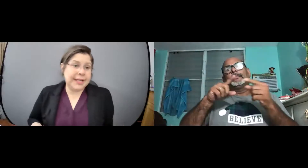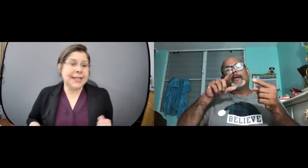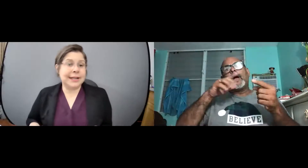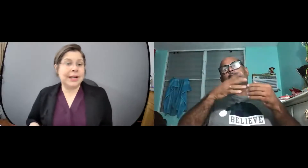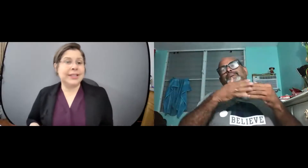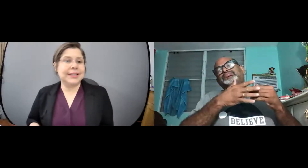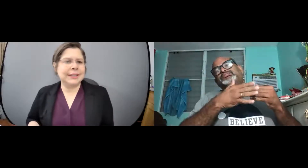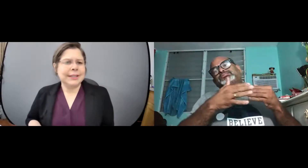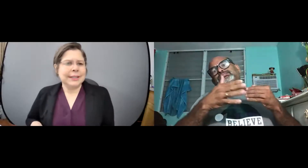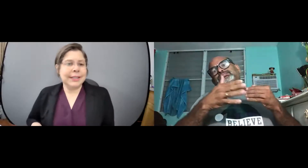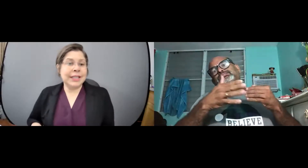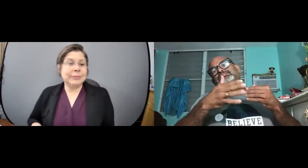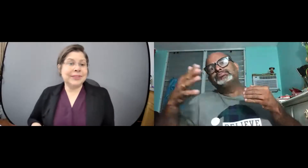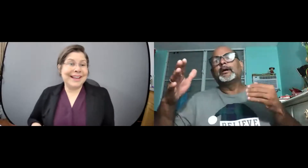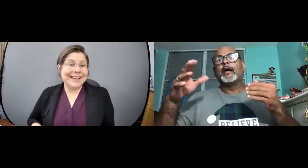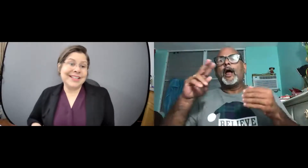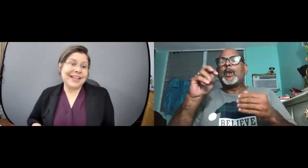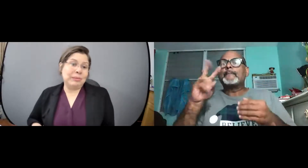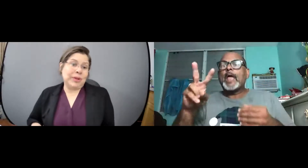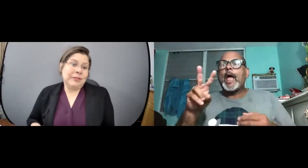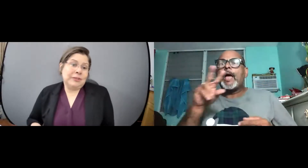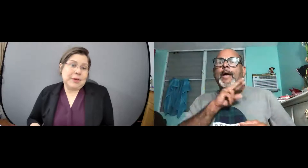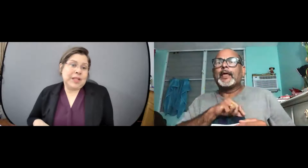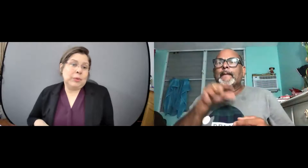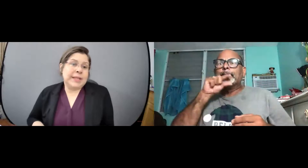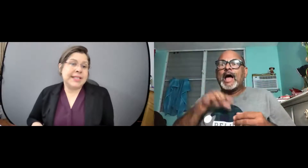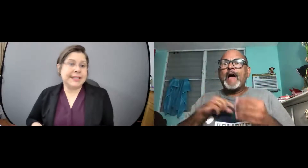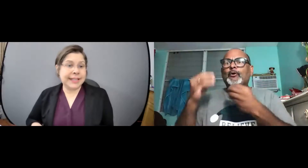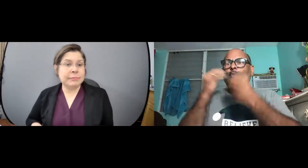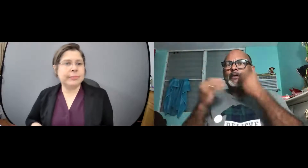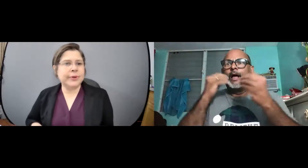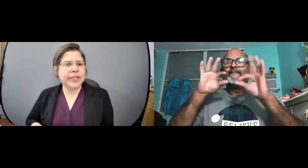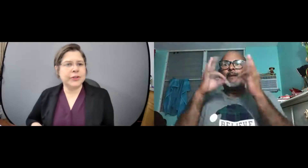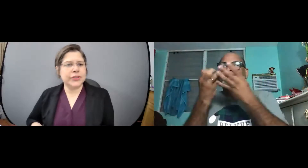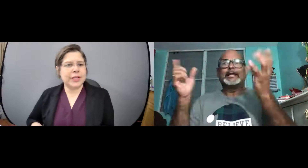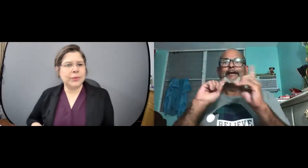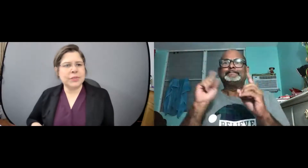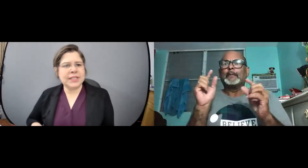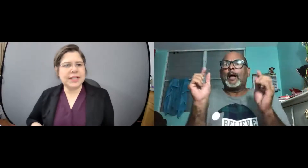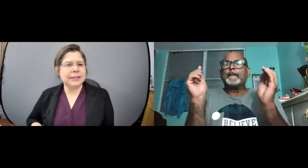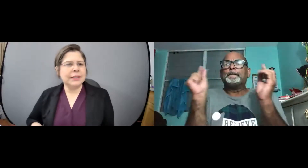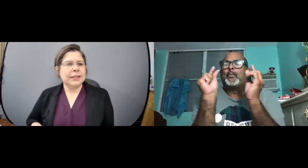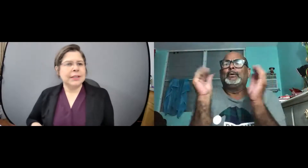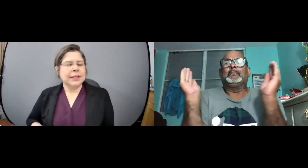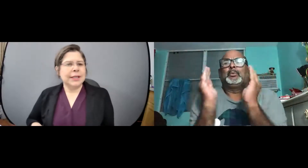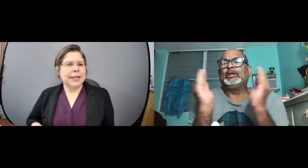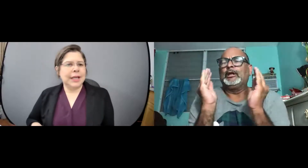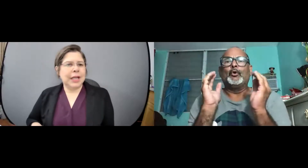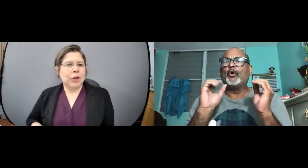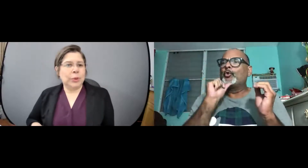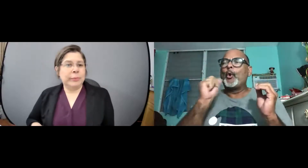usamos mascarilla claro está le dijimos a ella que bueno cuando pase el tiempo y nos anuncien